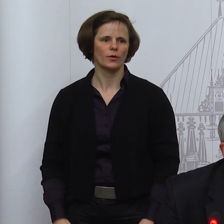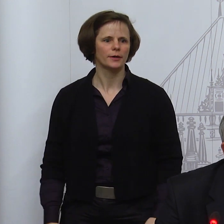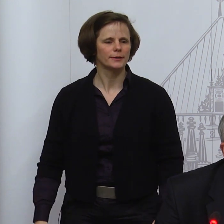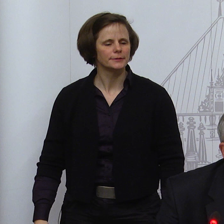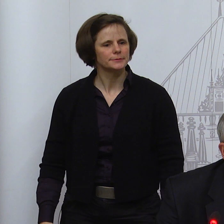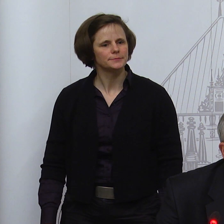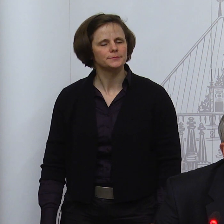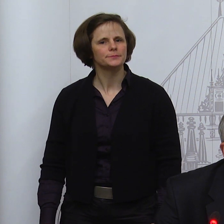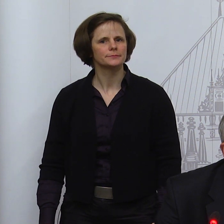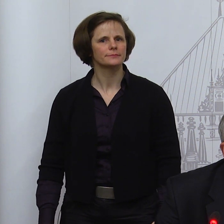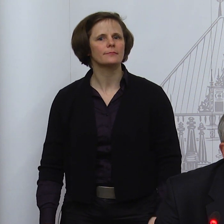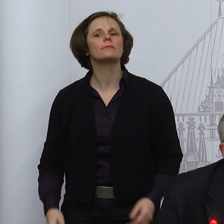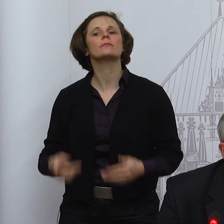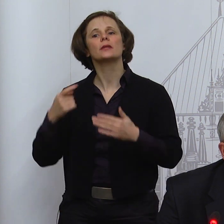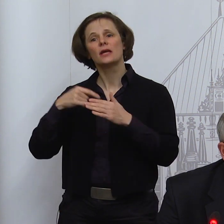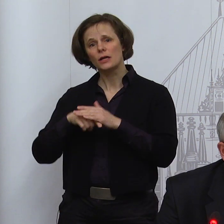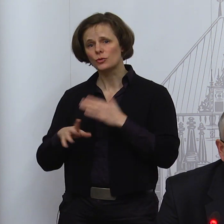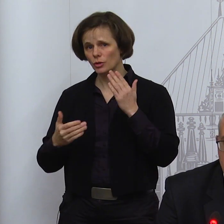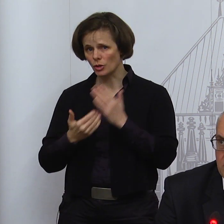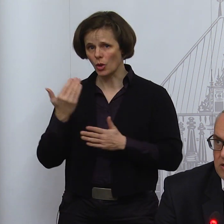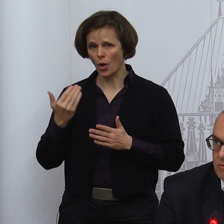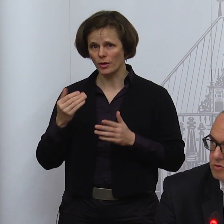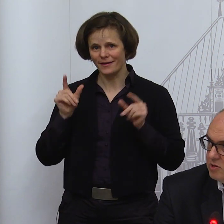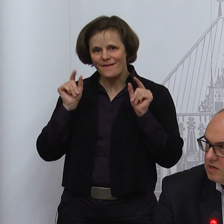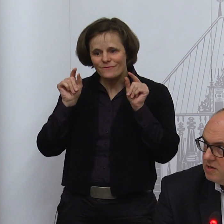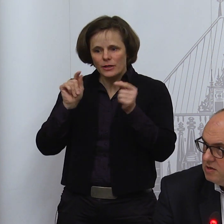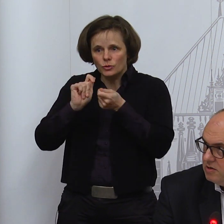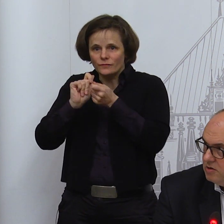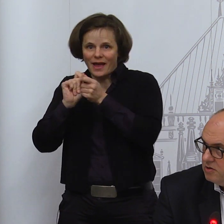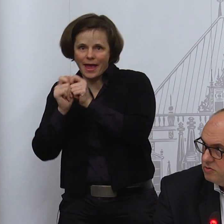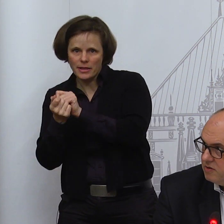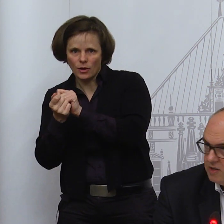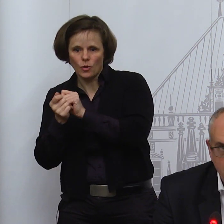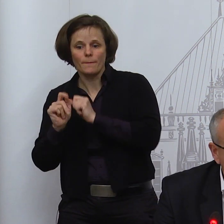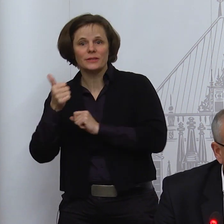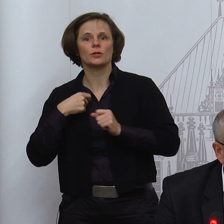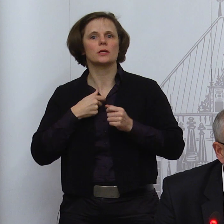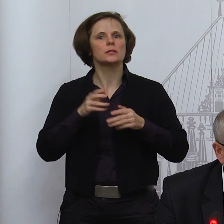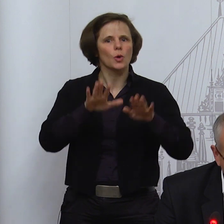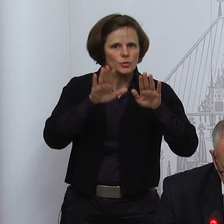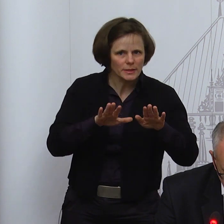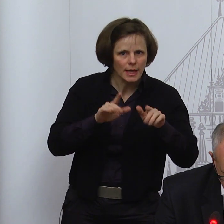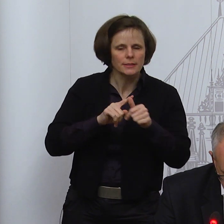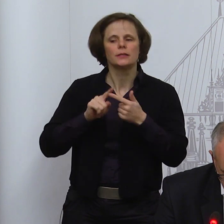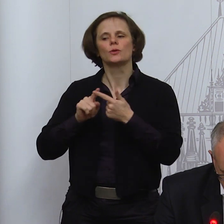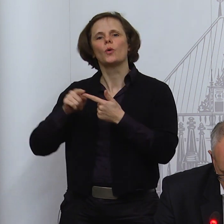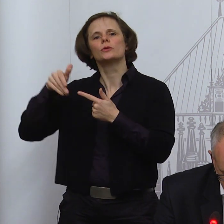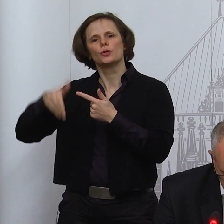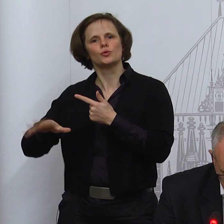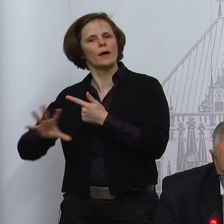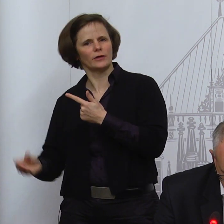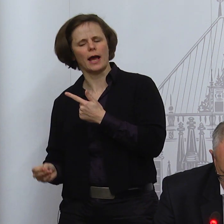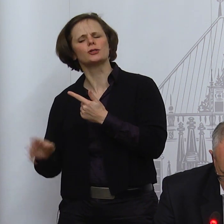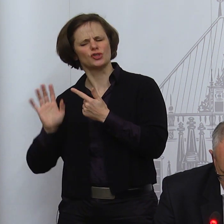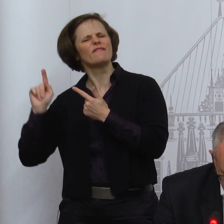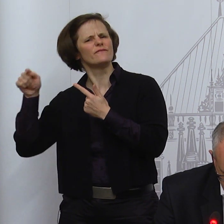aufgetretenen Mutationen, insbesondere die in Großbritannien, die südafrikanische ist noch weiter weg, aber die